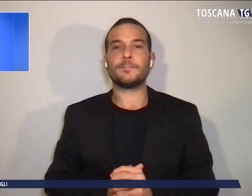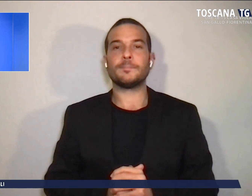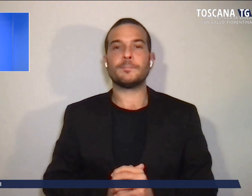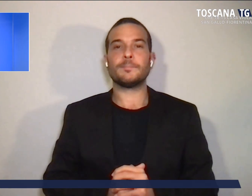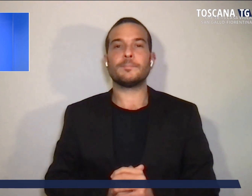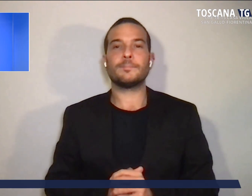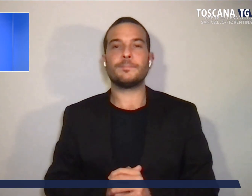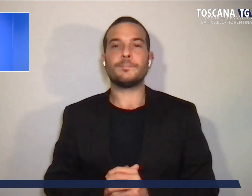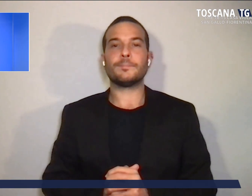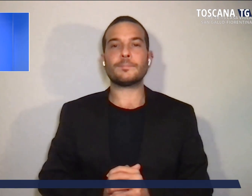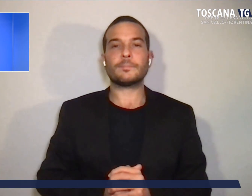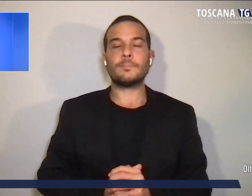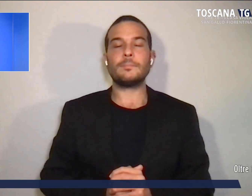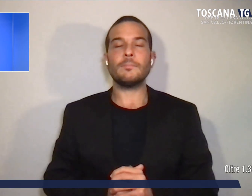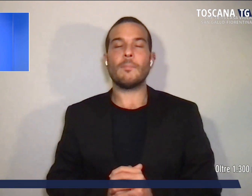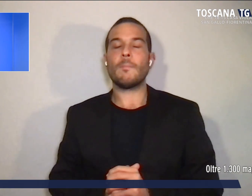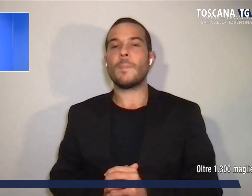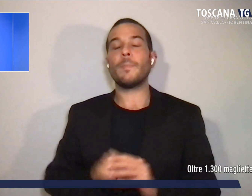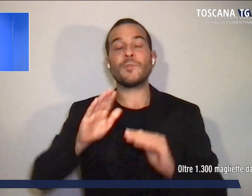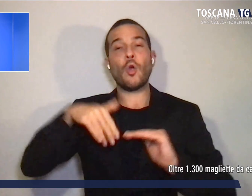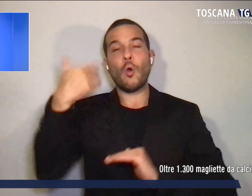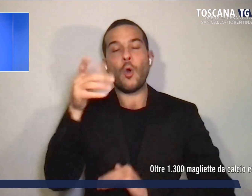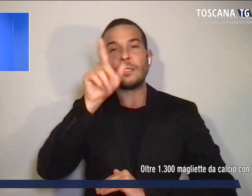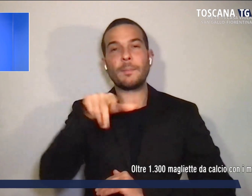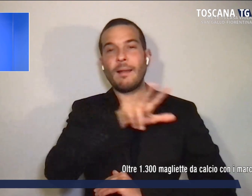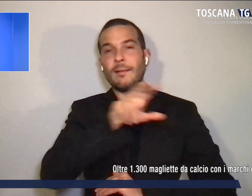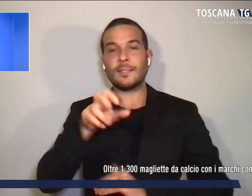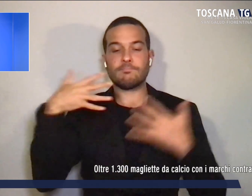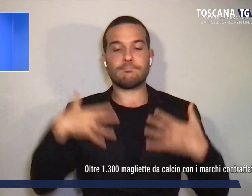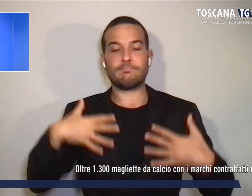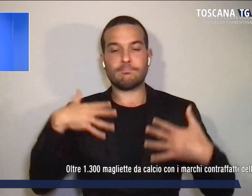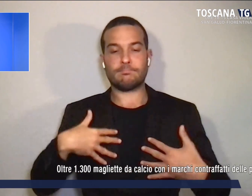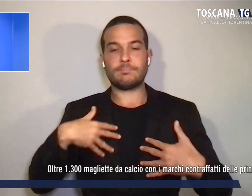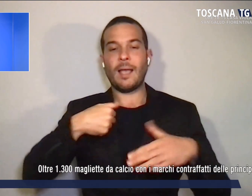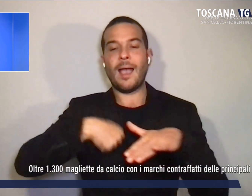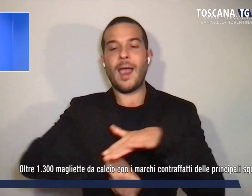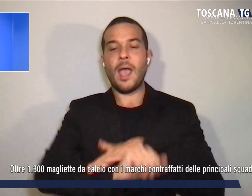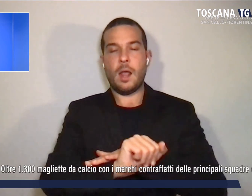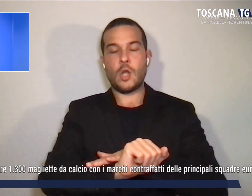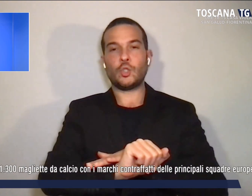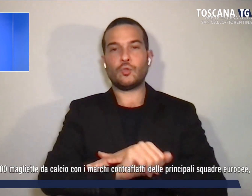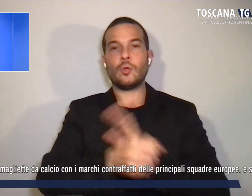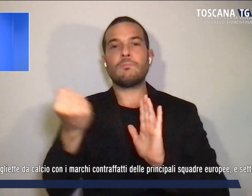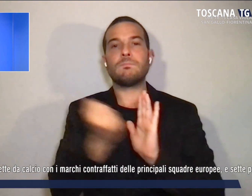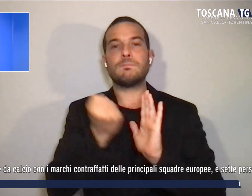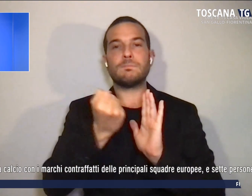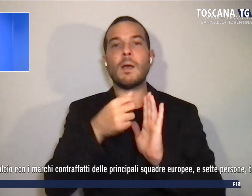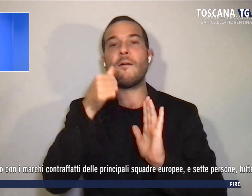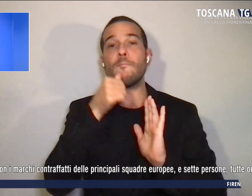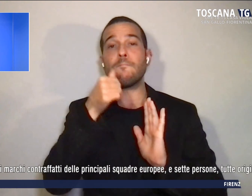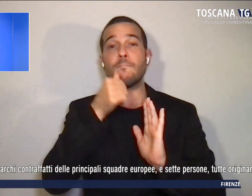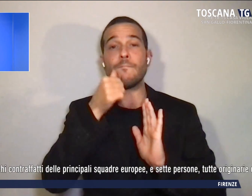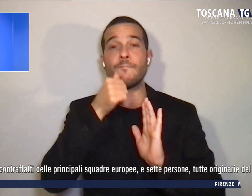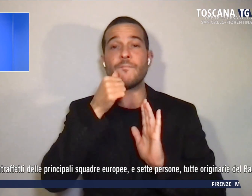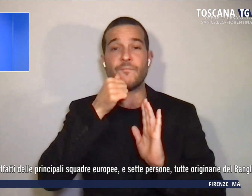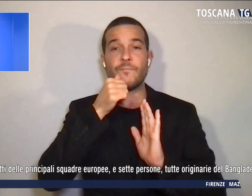Oltre 1.300 magliette da calcio con i marchi contraffatti delle principali squadre